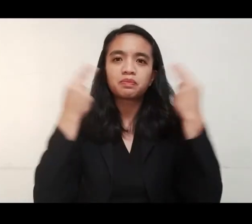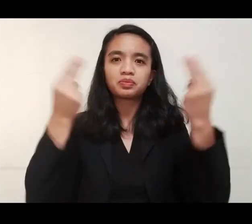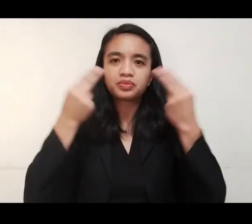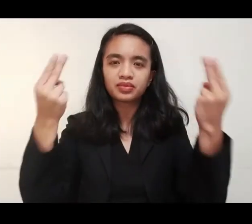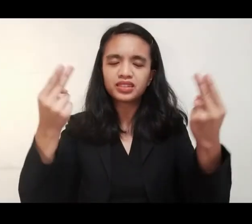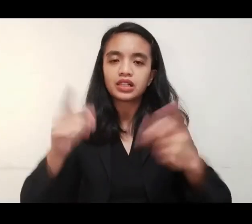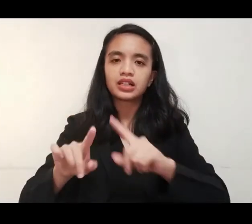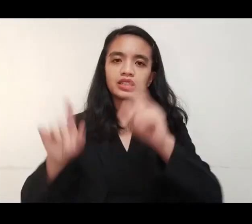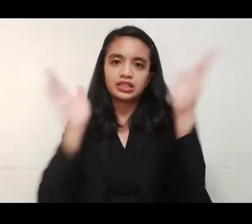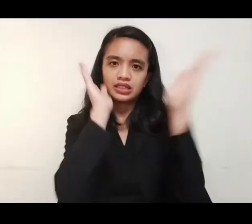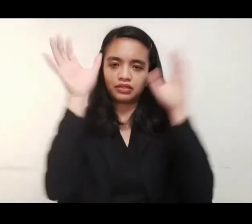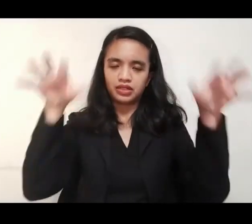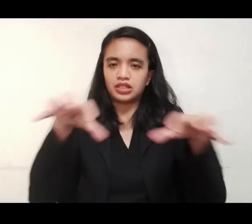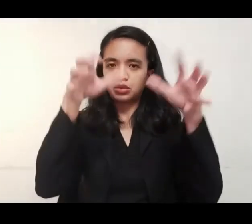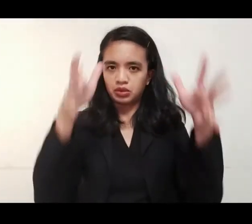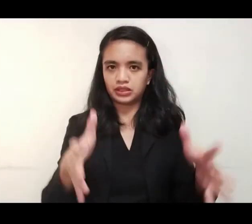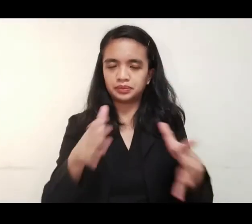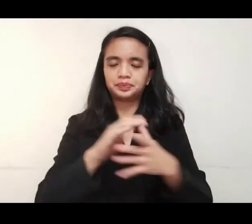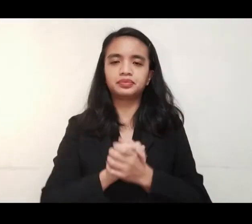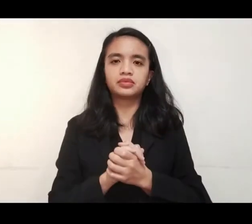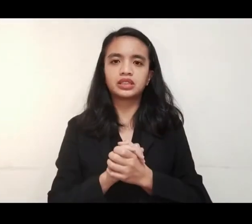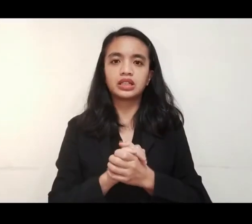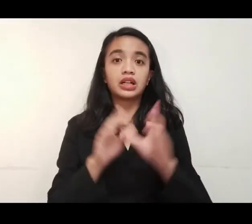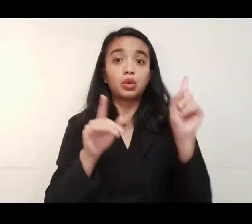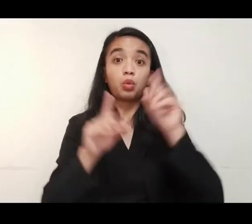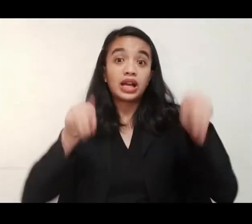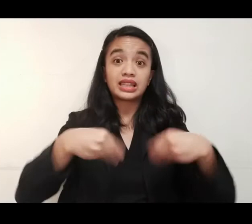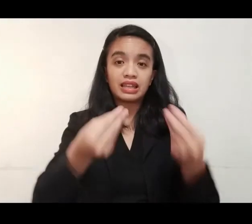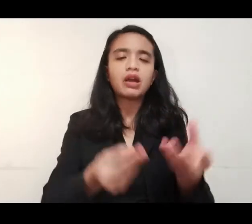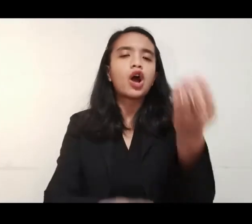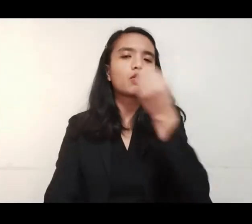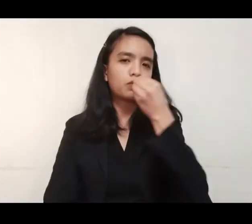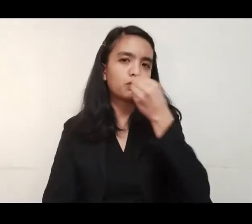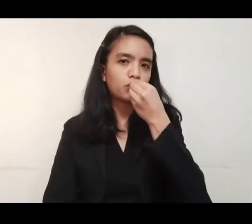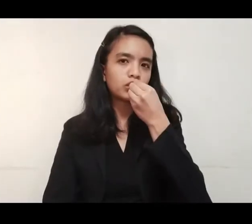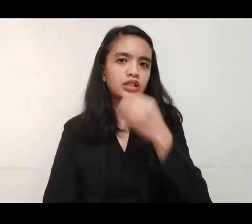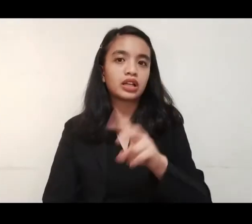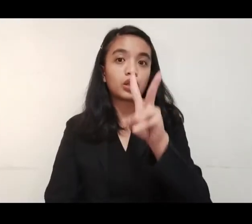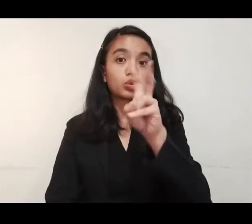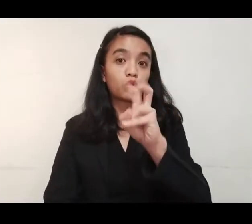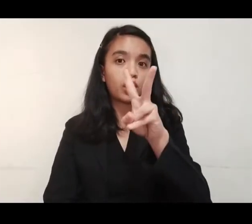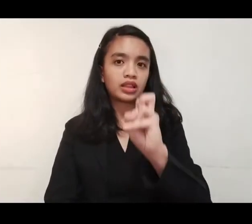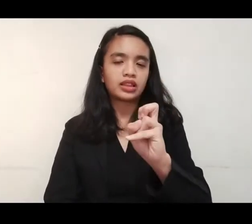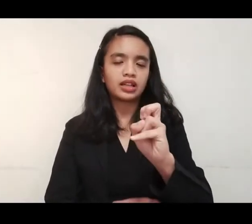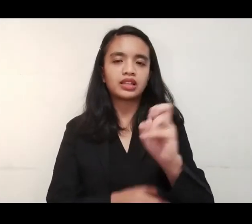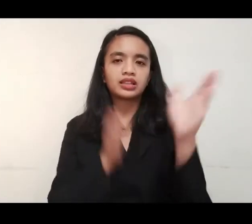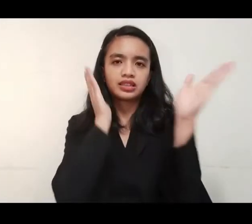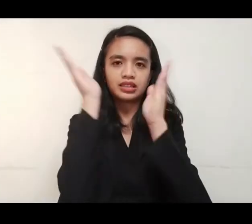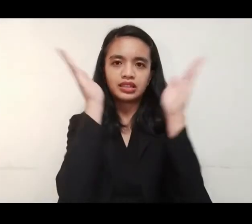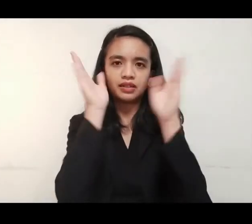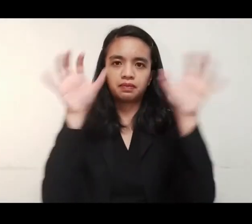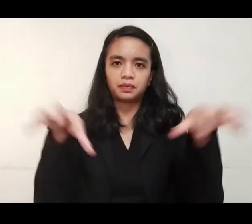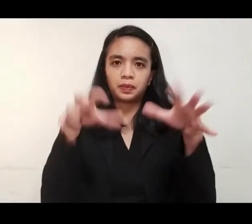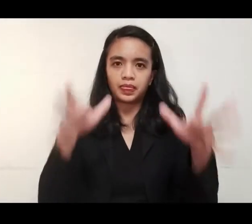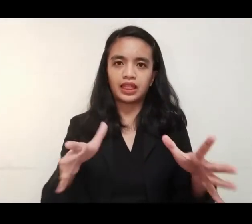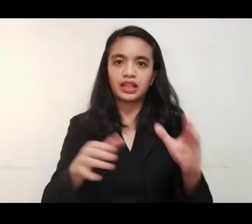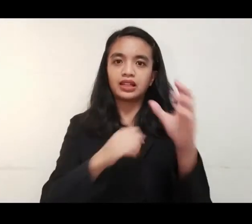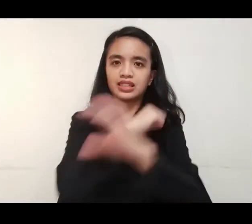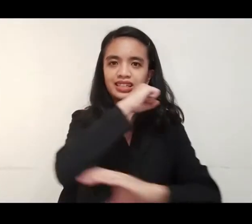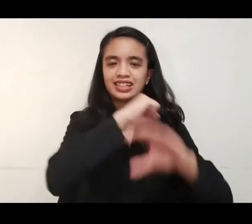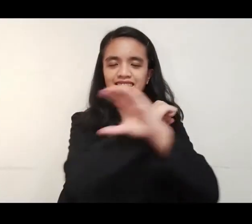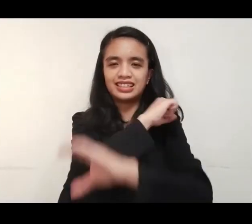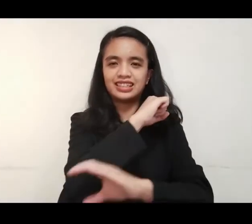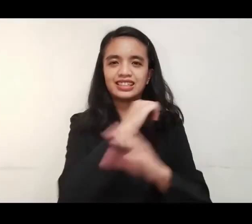with our heroes lalo na sa mga frontliners natin. Nagbigay sila ng pagkain sa higit dalawang daang